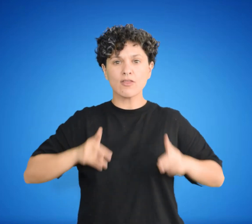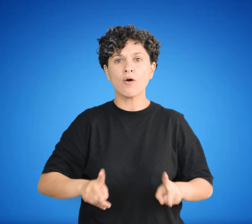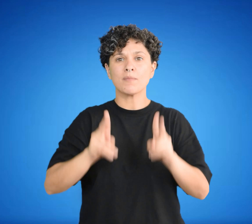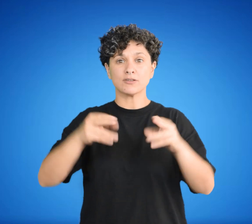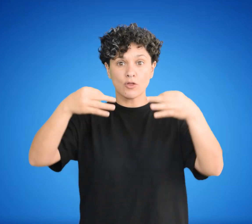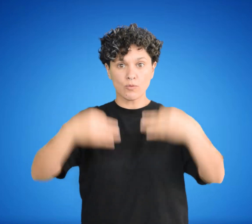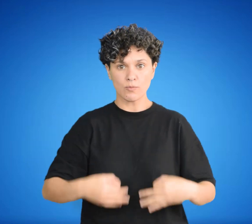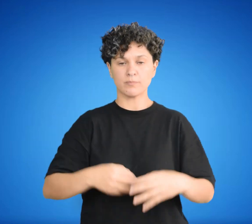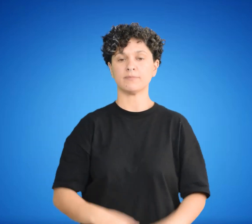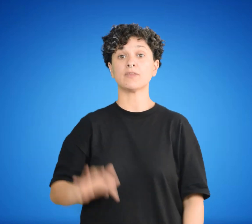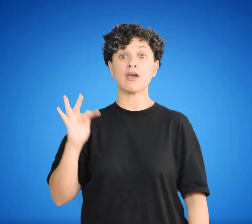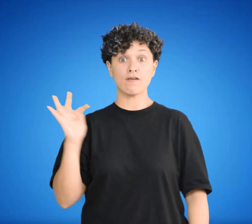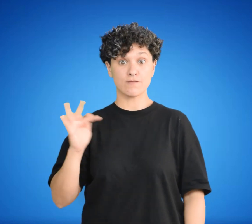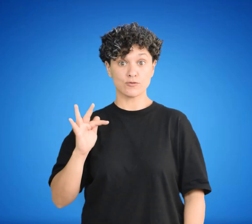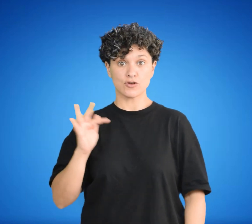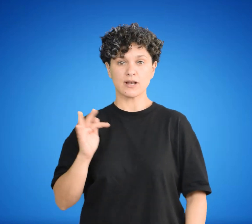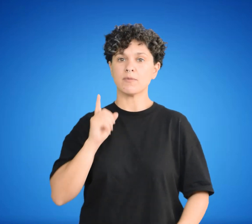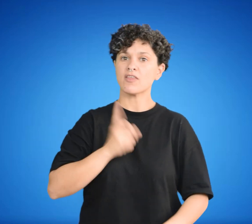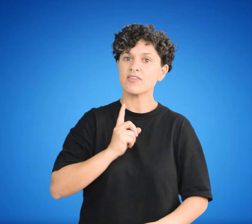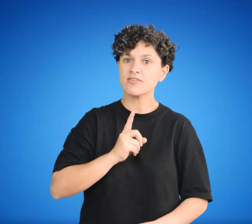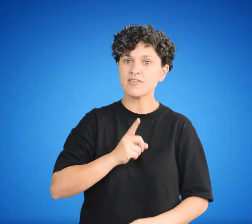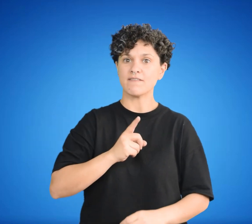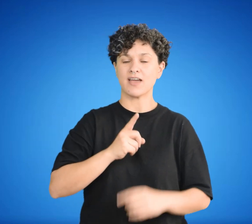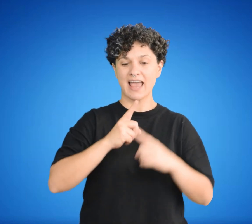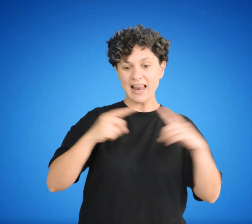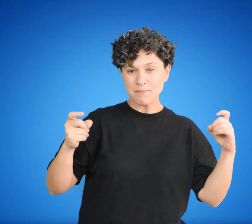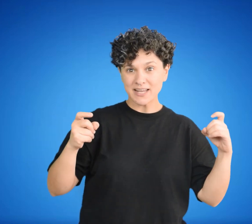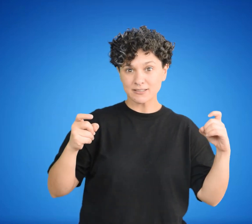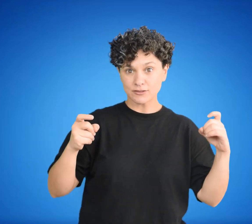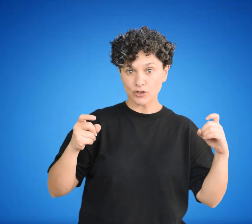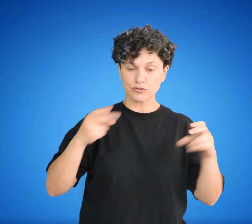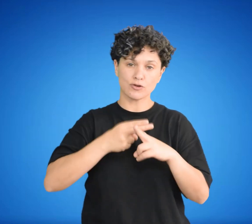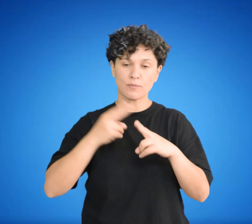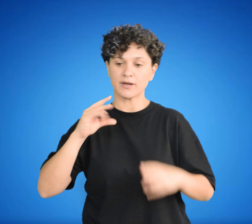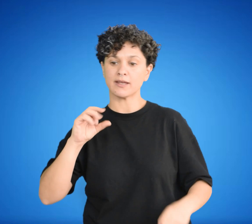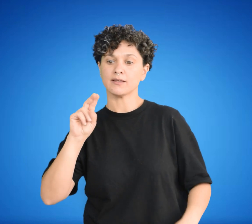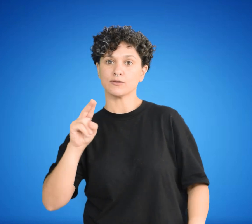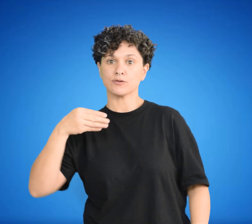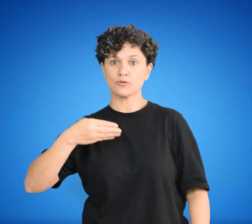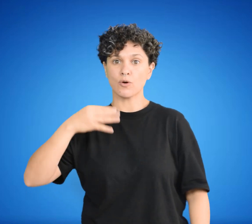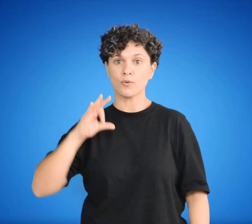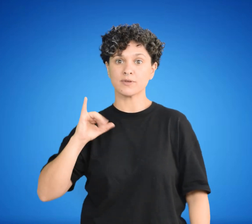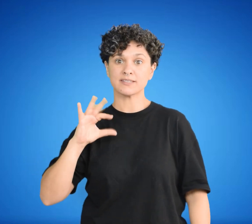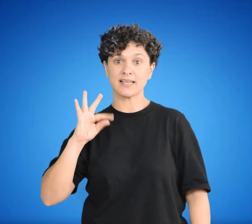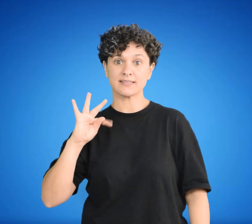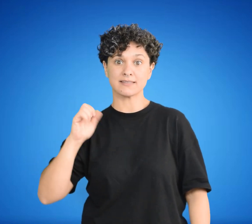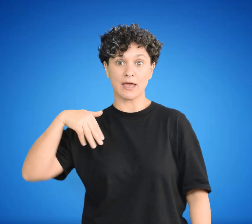El funcionalismo supone que los elementos de una determinada estructura social son interdependientes,